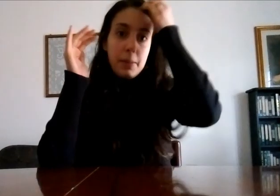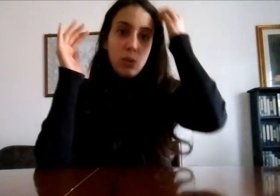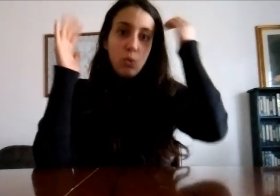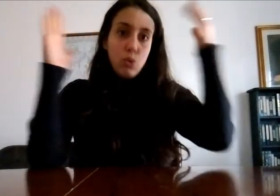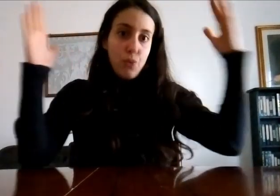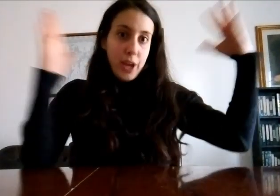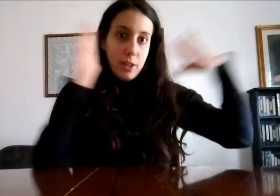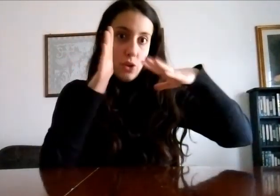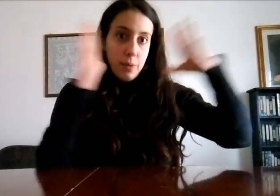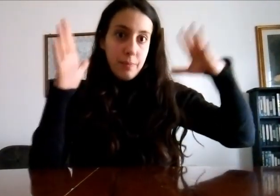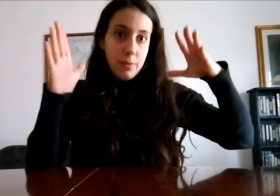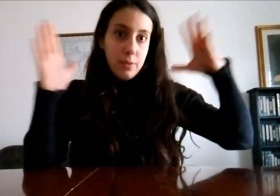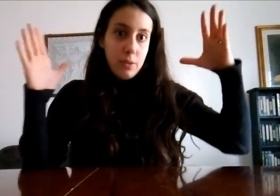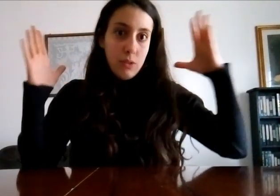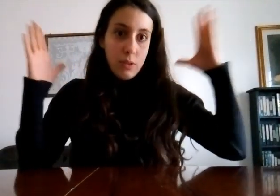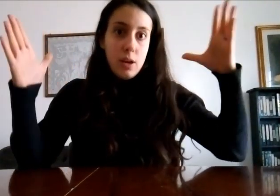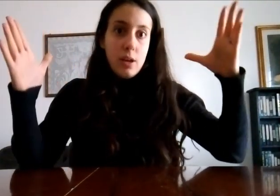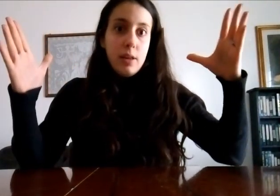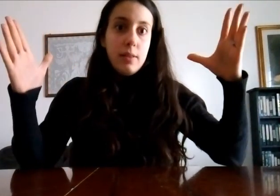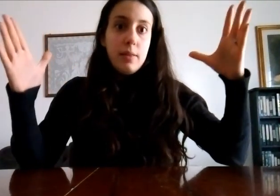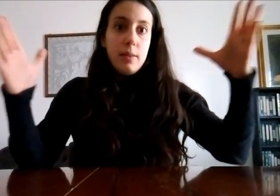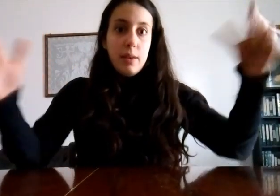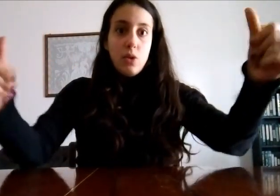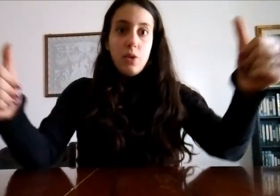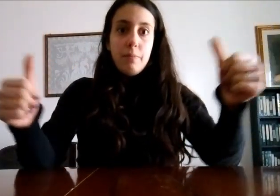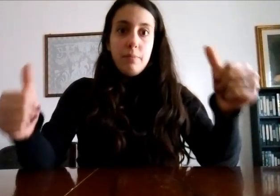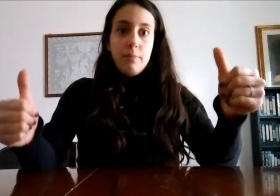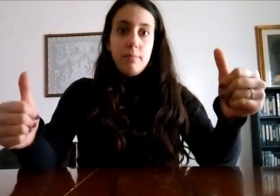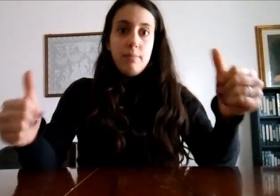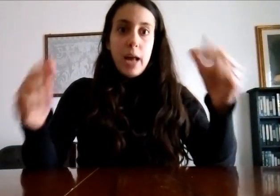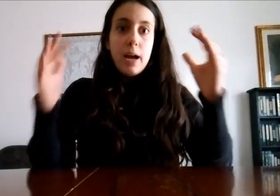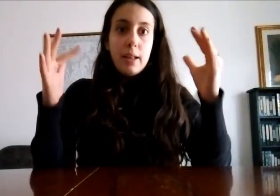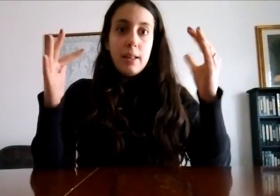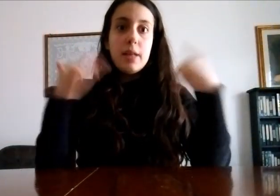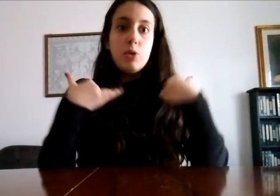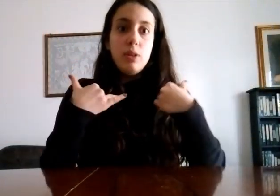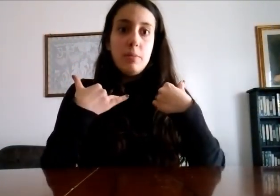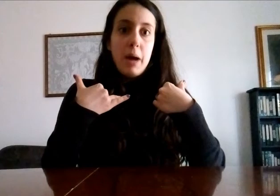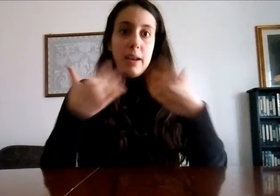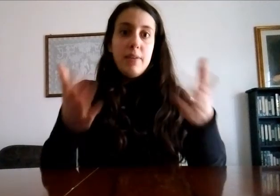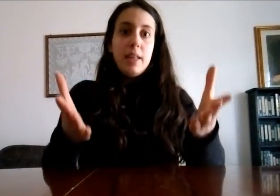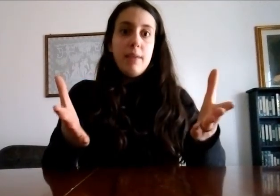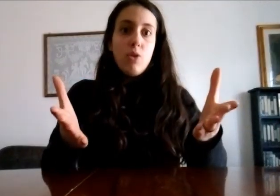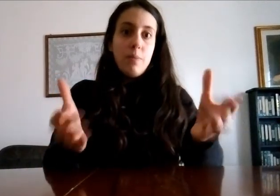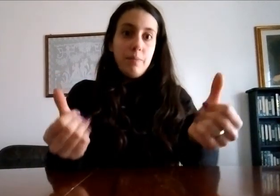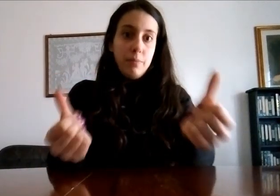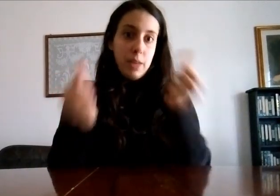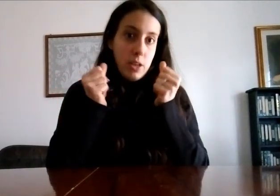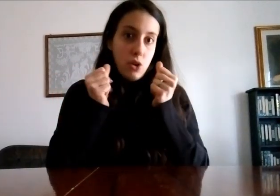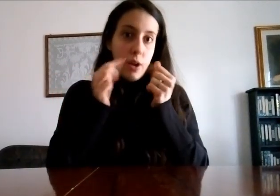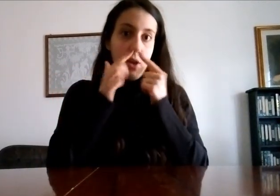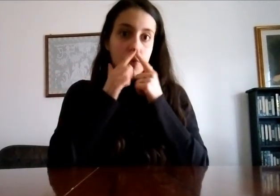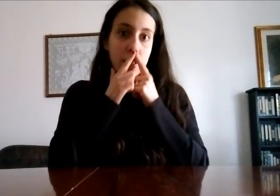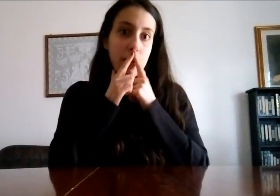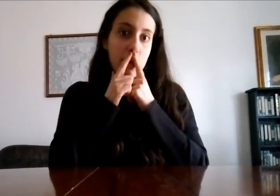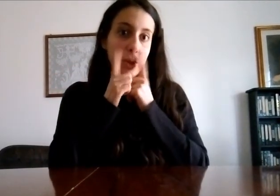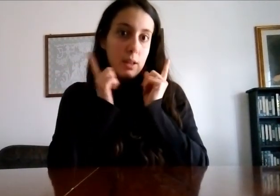è tutto un vetro io anche se stavo di spalle vedevo dietro e ho visto arriva questa